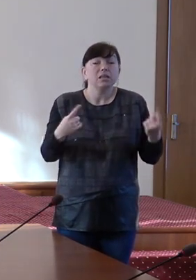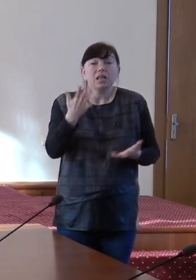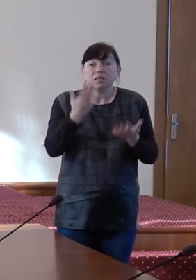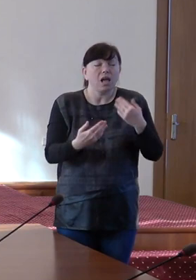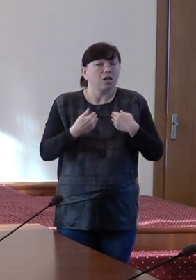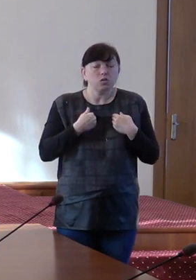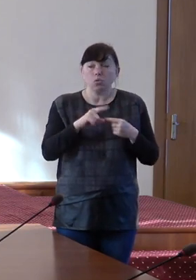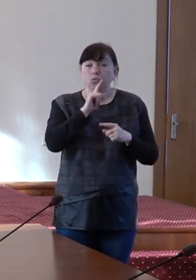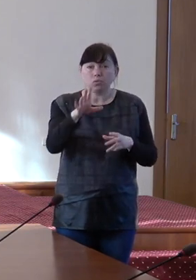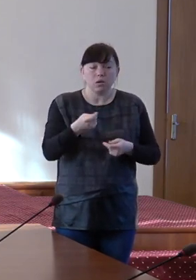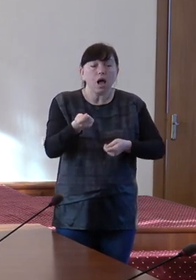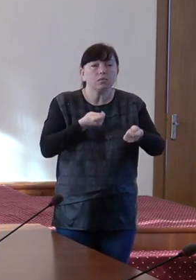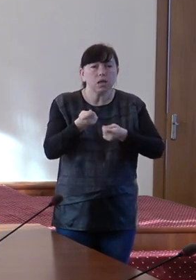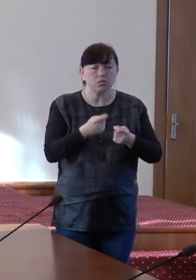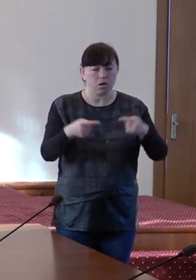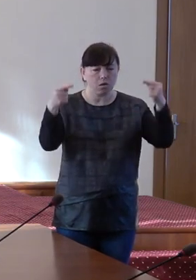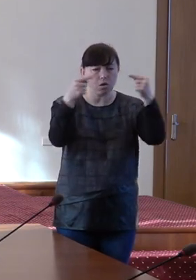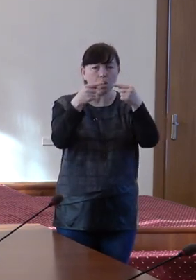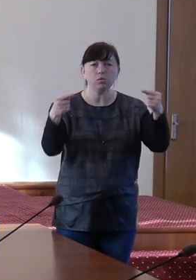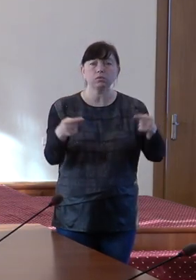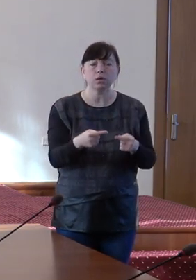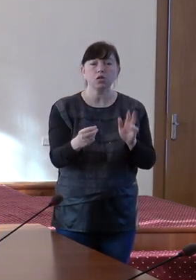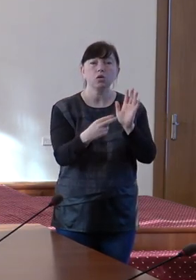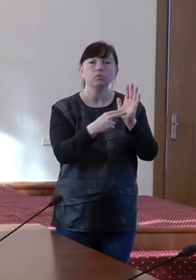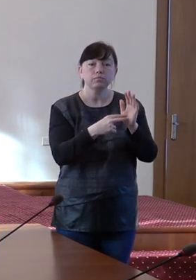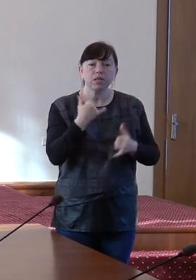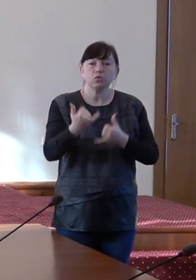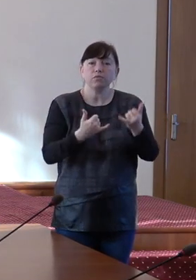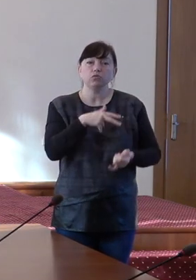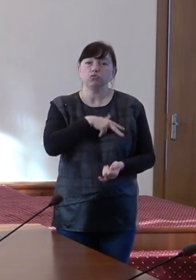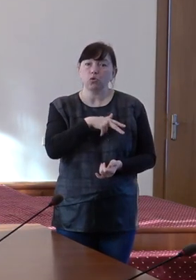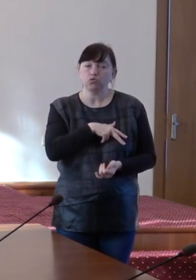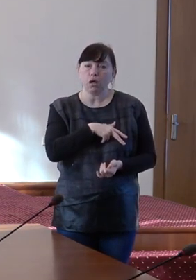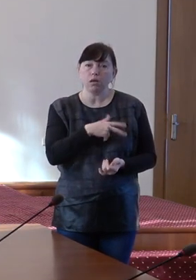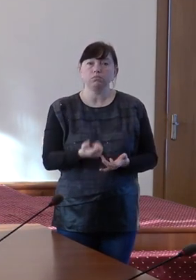noi nu o să administrăm într mod adecvat costurile pentru servicii sociale,